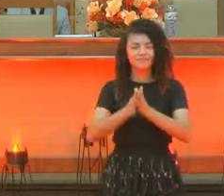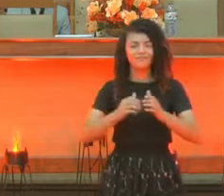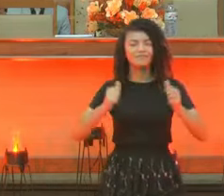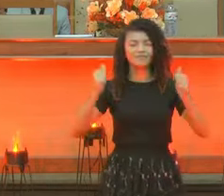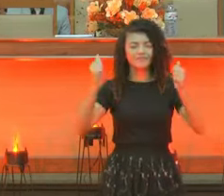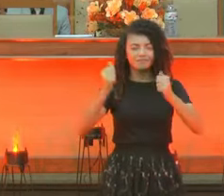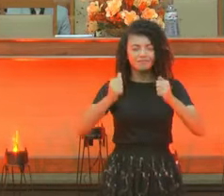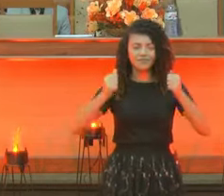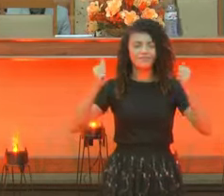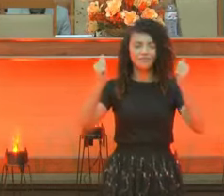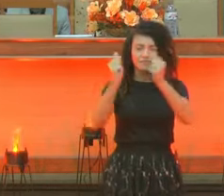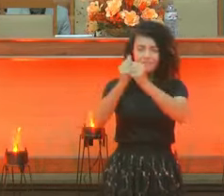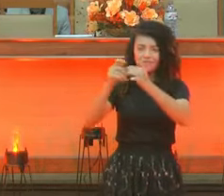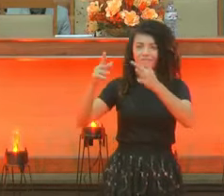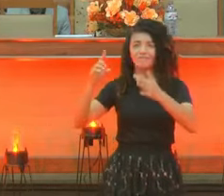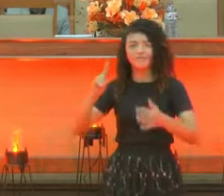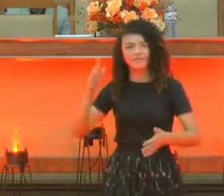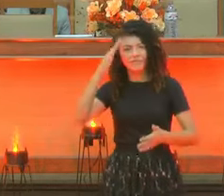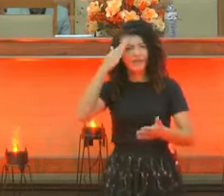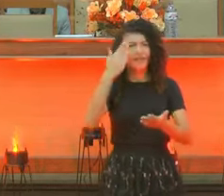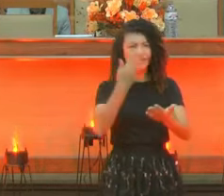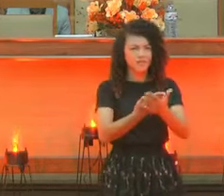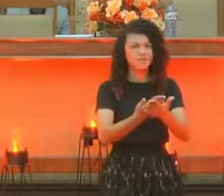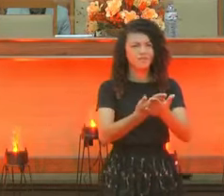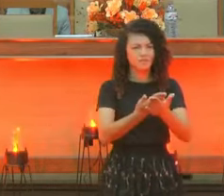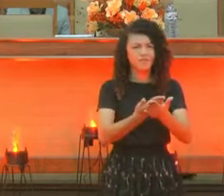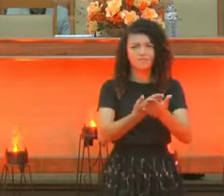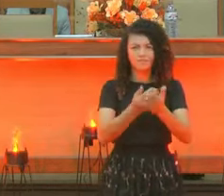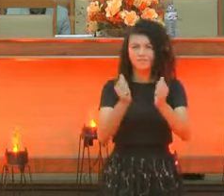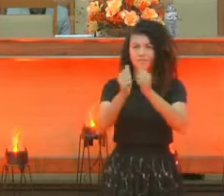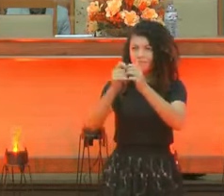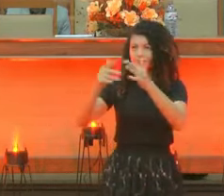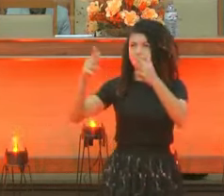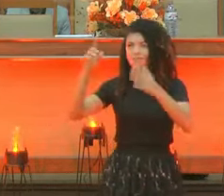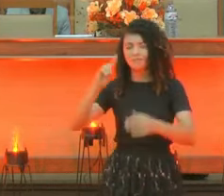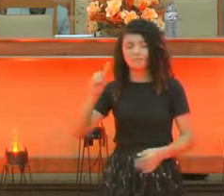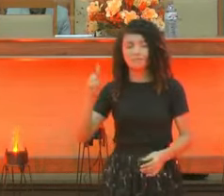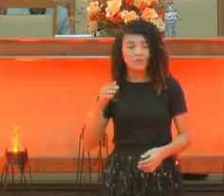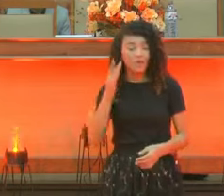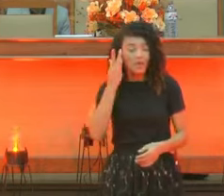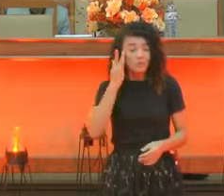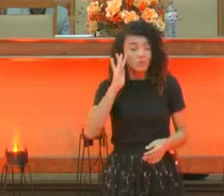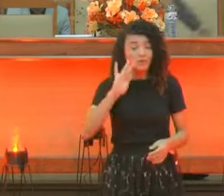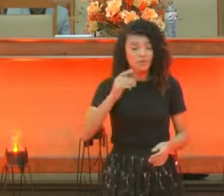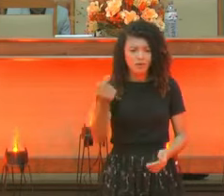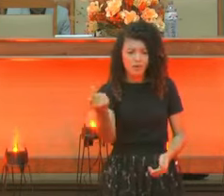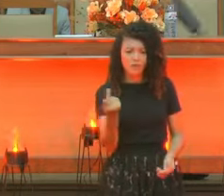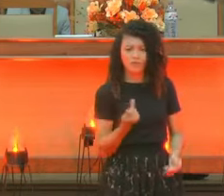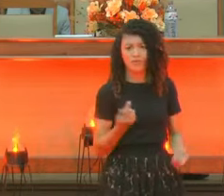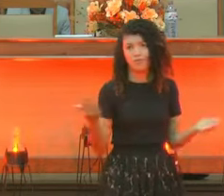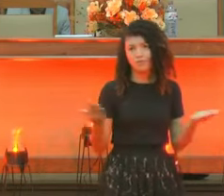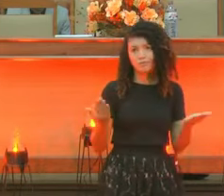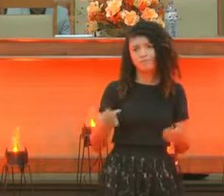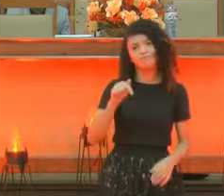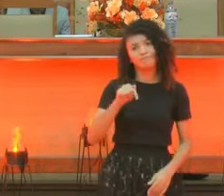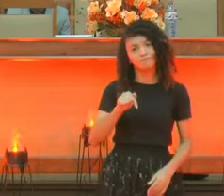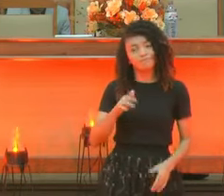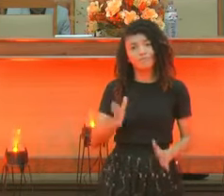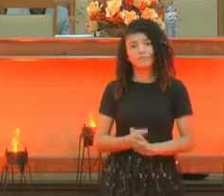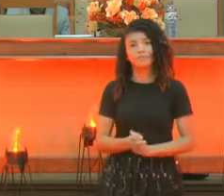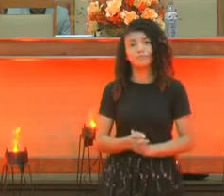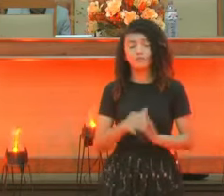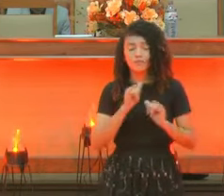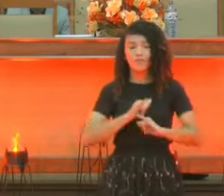Glorifique a Deus. Só quem crê nele. Eu não sei como você chegou aqui esta noite. Mas eu quero te dizer. Você